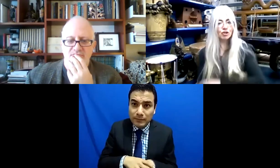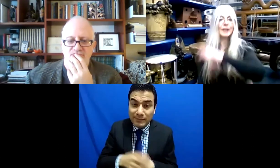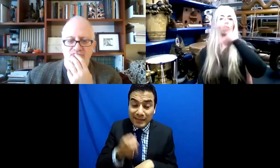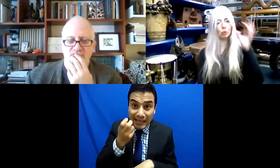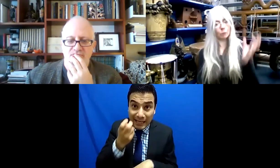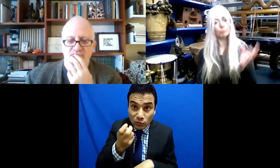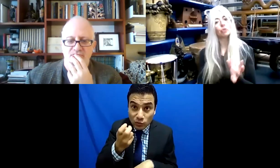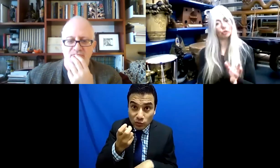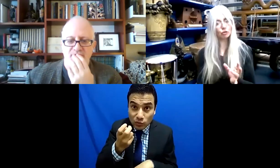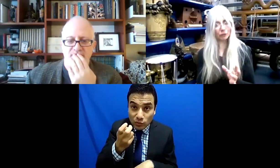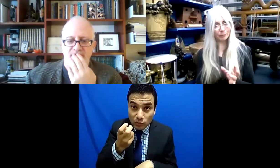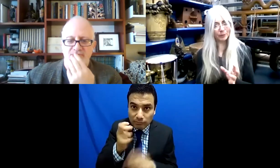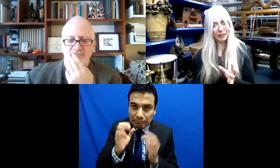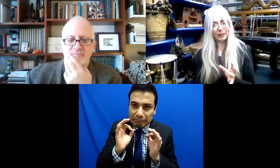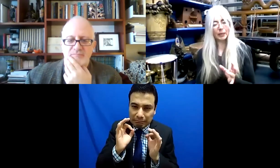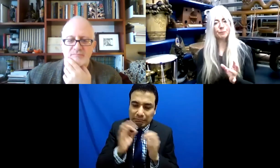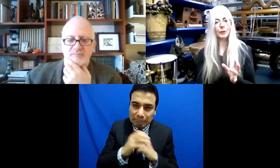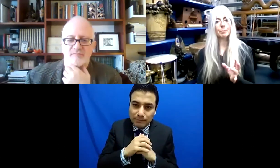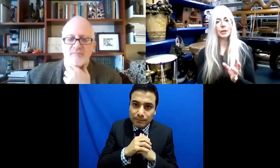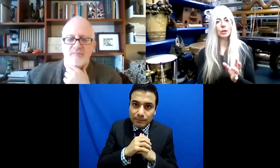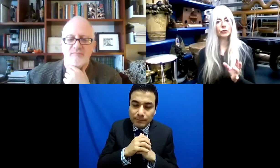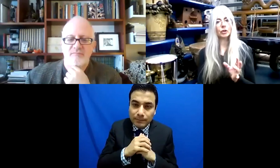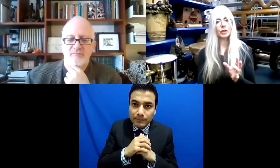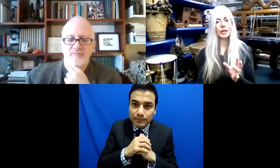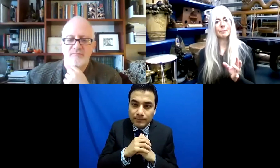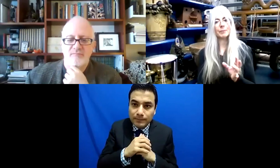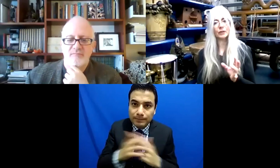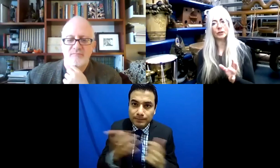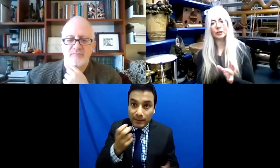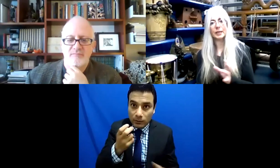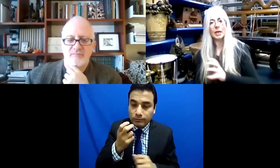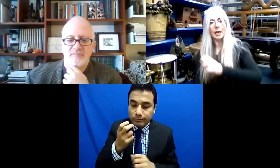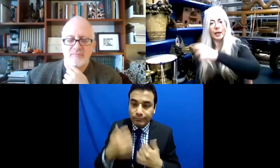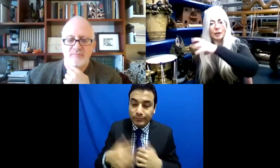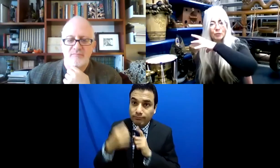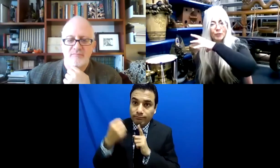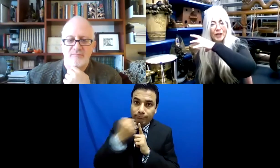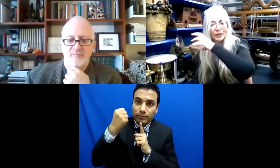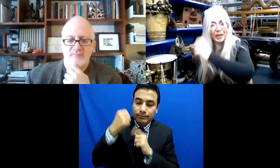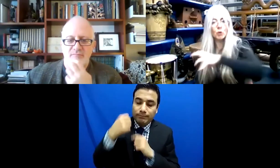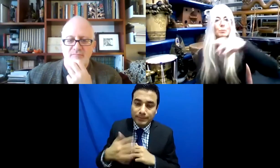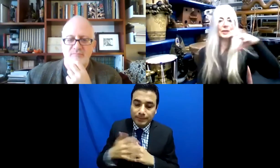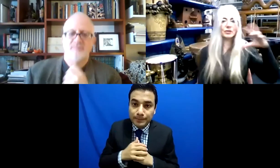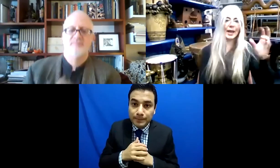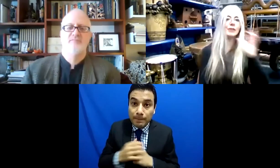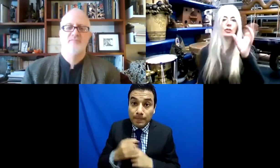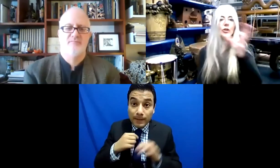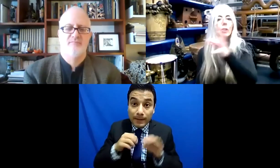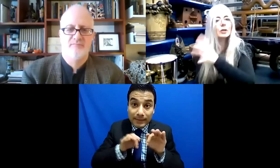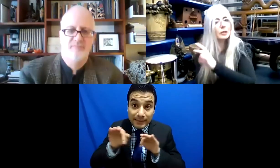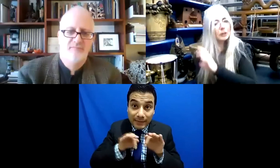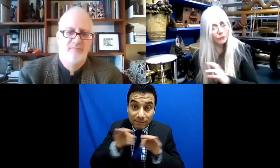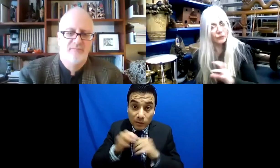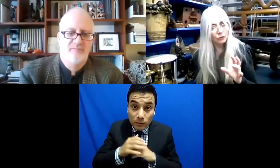si algo tuvo un impacto, fue mi trabajo como pianista. Eso sí